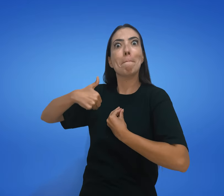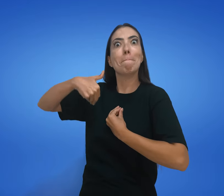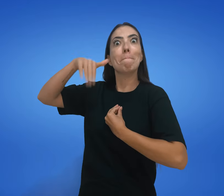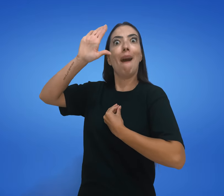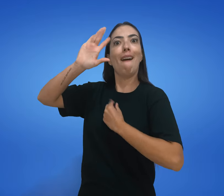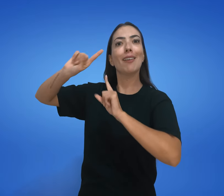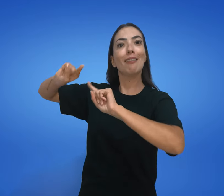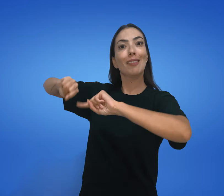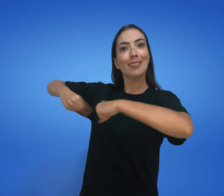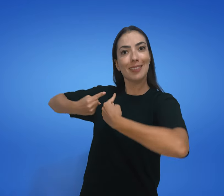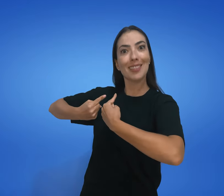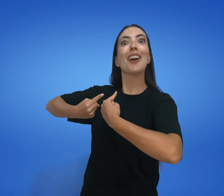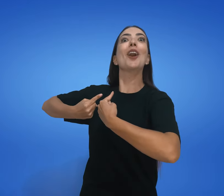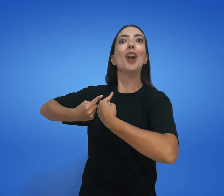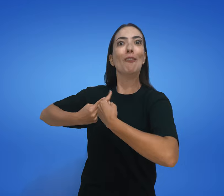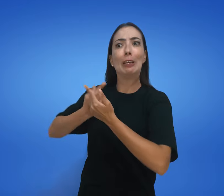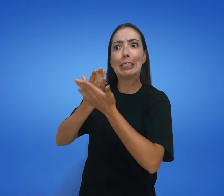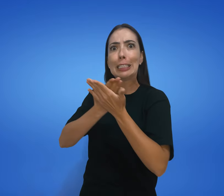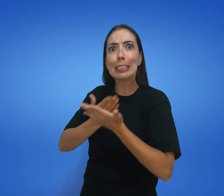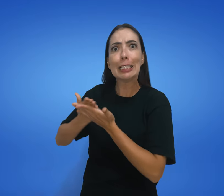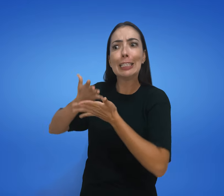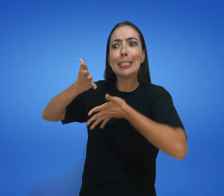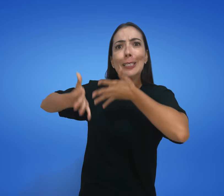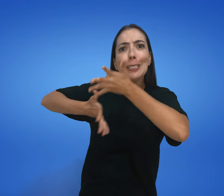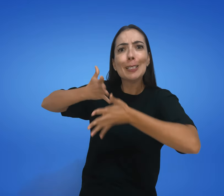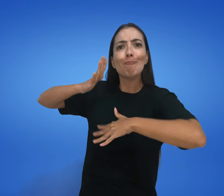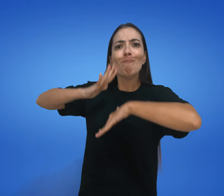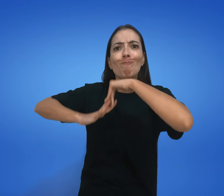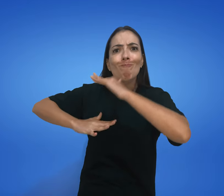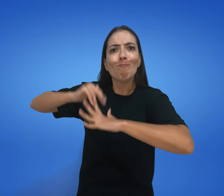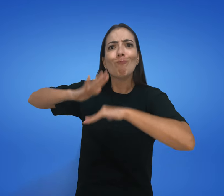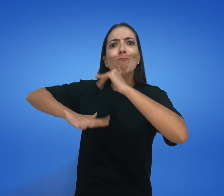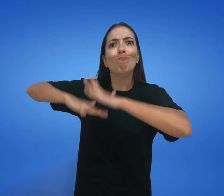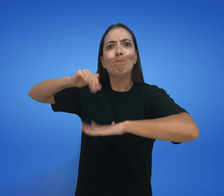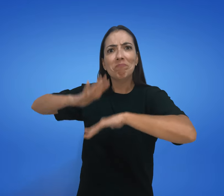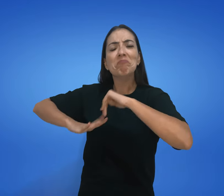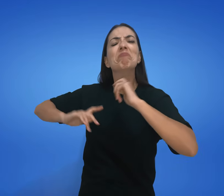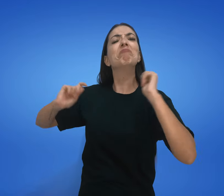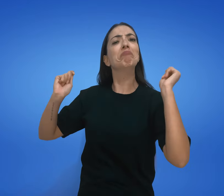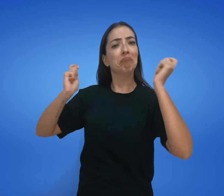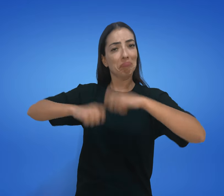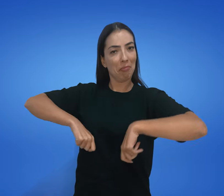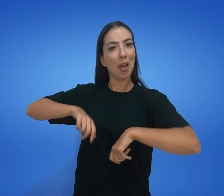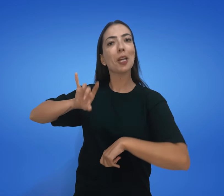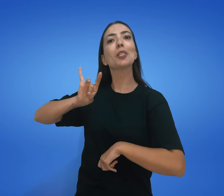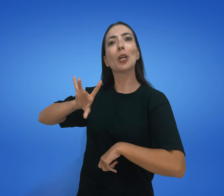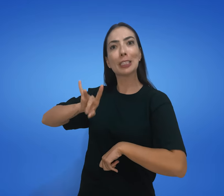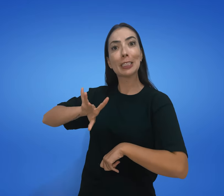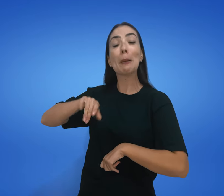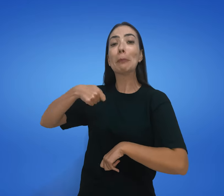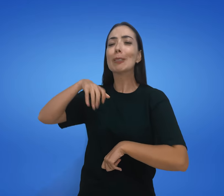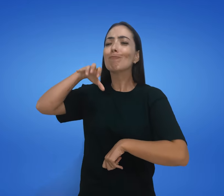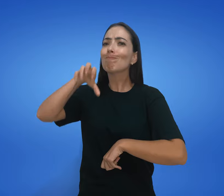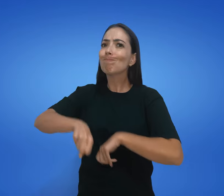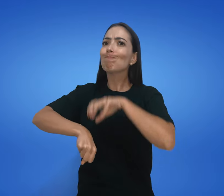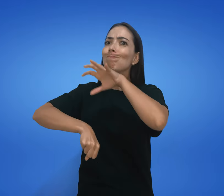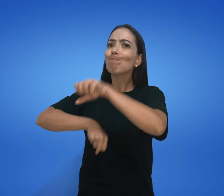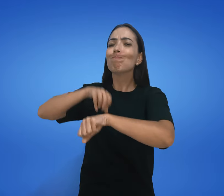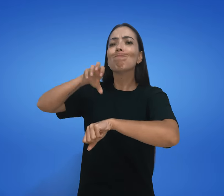muito desafiador para você. E é importante que você pratique e busque essa fluência.